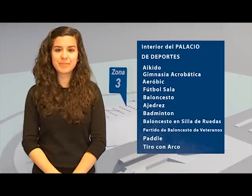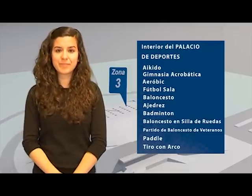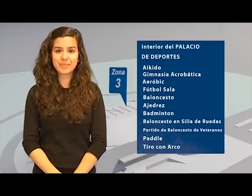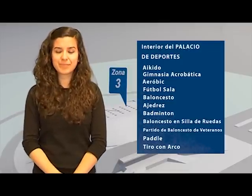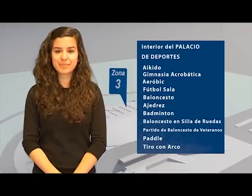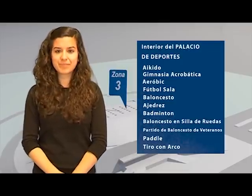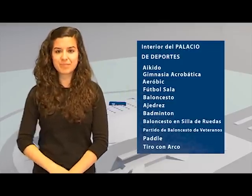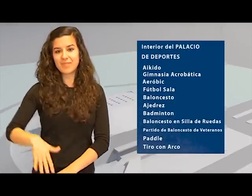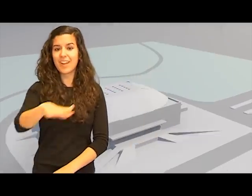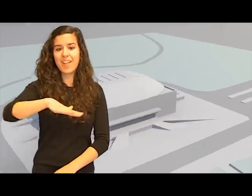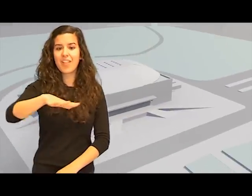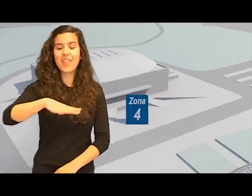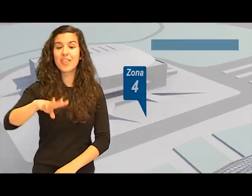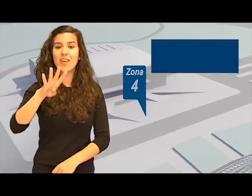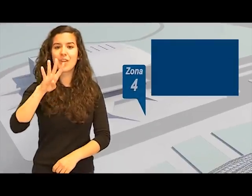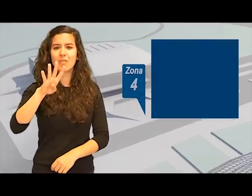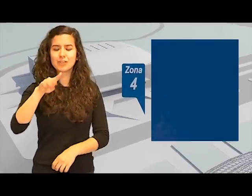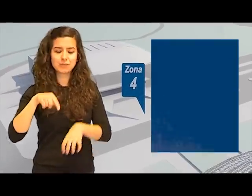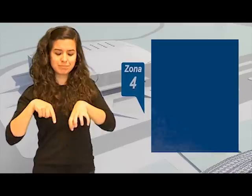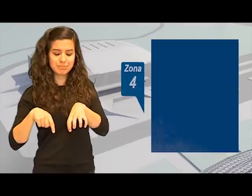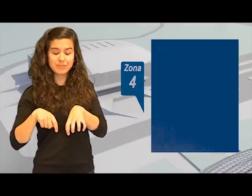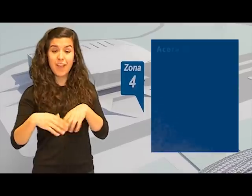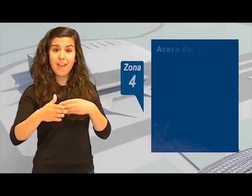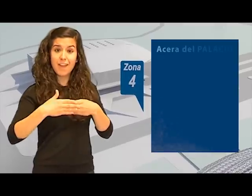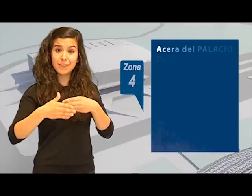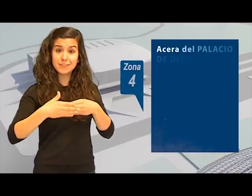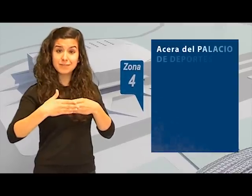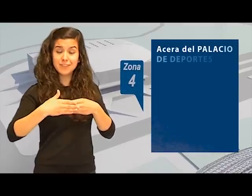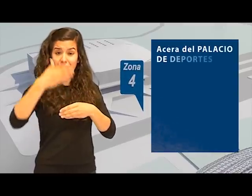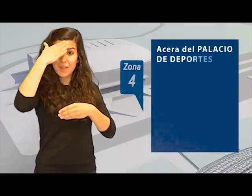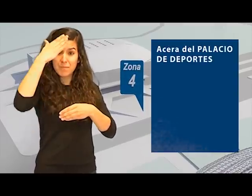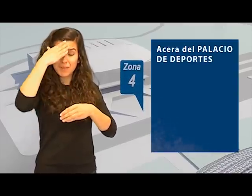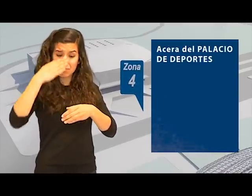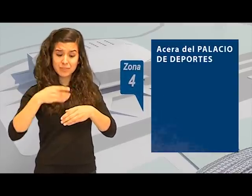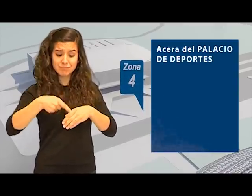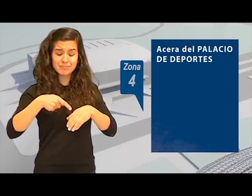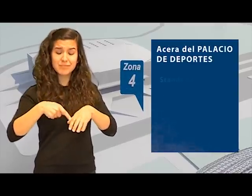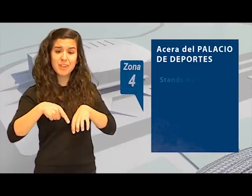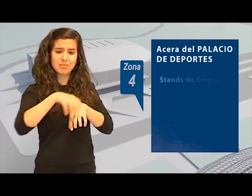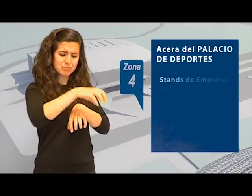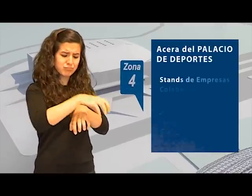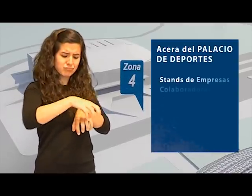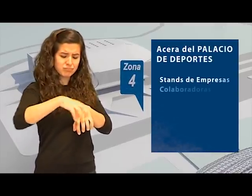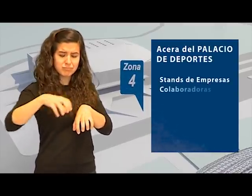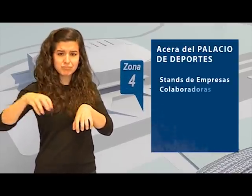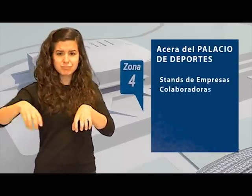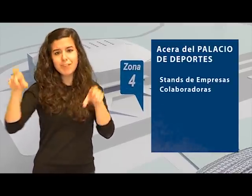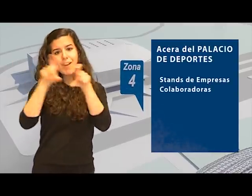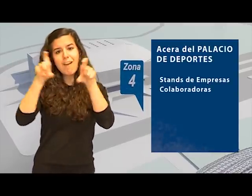tiro con arco. En la zona 4, que pertenece a la acera de la entrada principal al Palacio de Deportes, se colocarán los